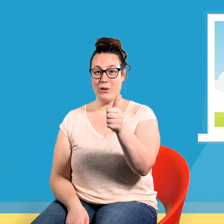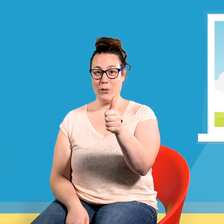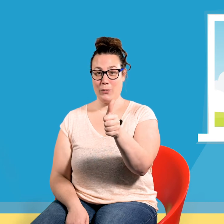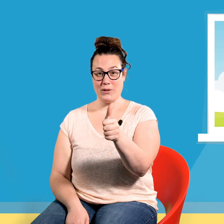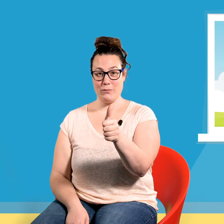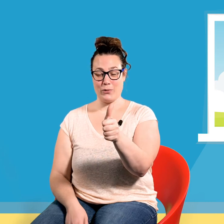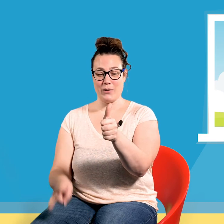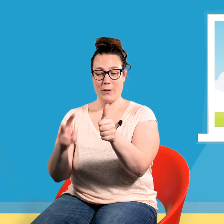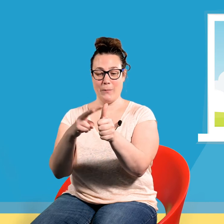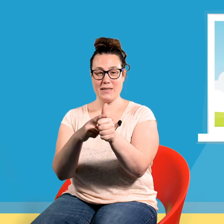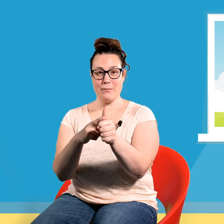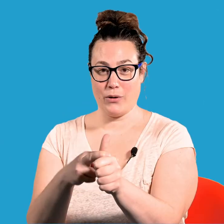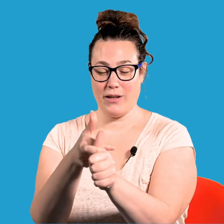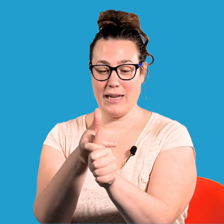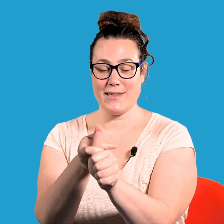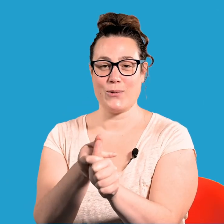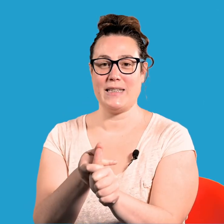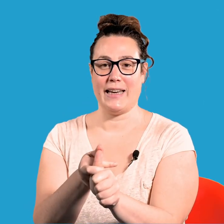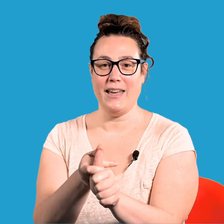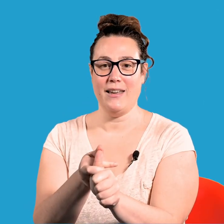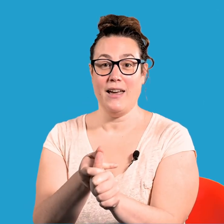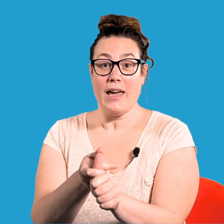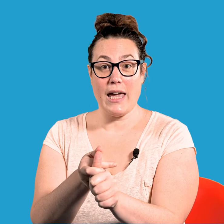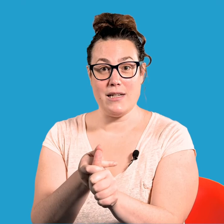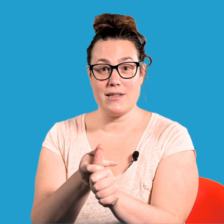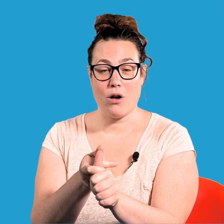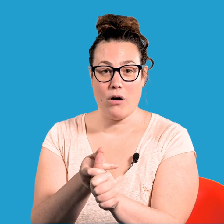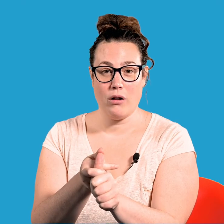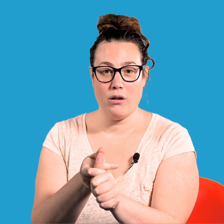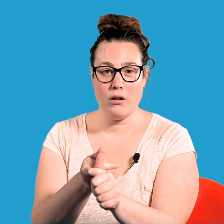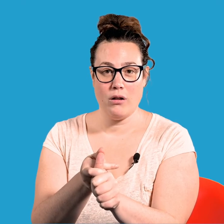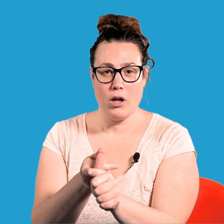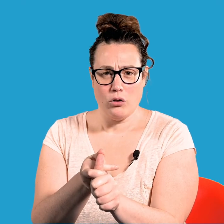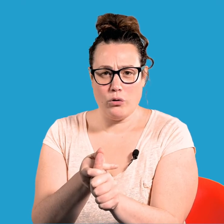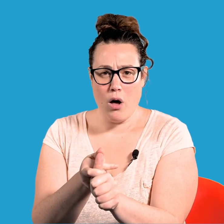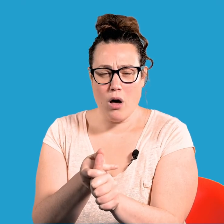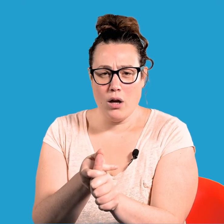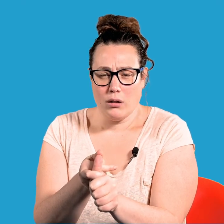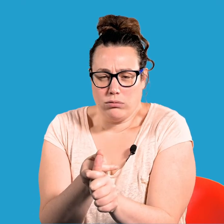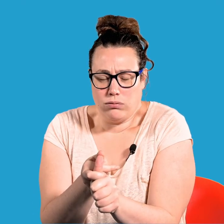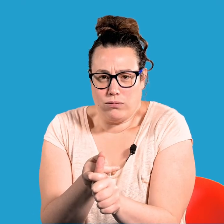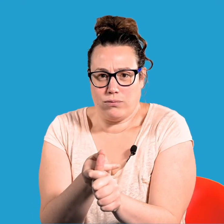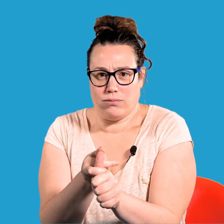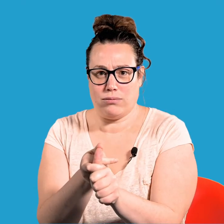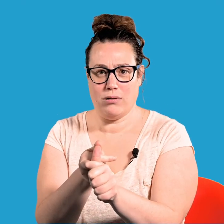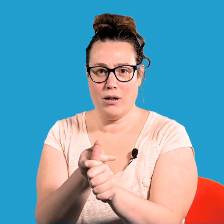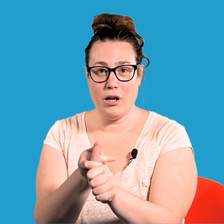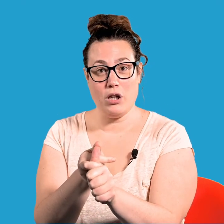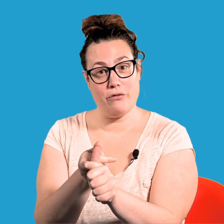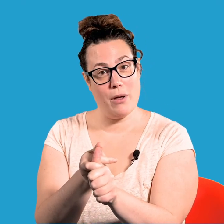Petit pouce met ses bottes et son ciré et il sort. Dehors, il fait un